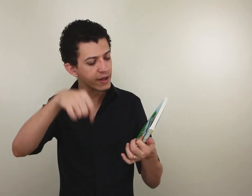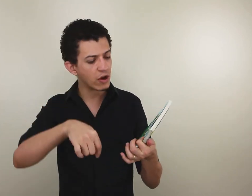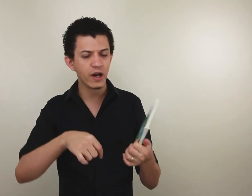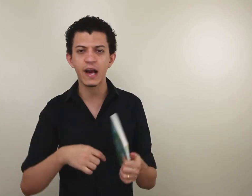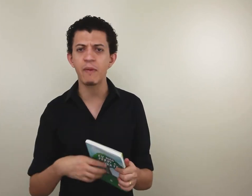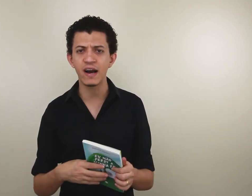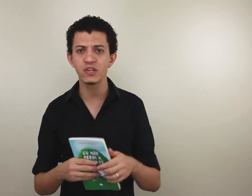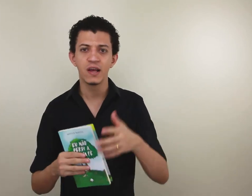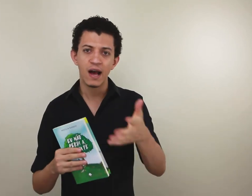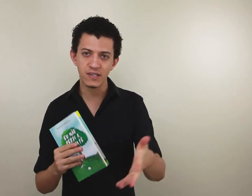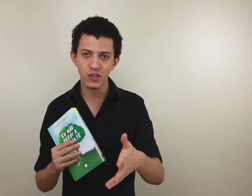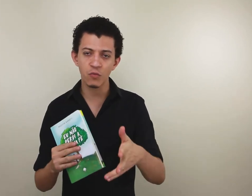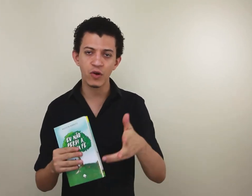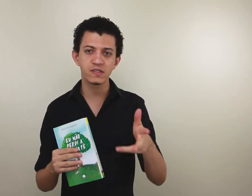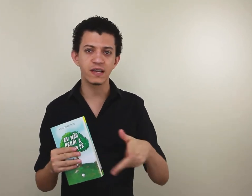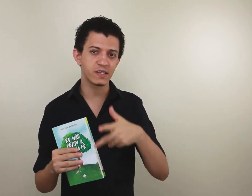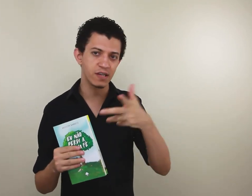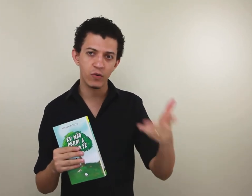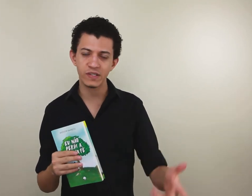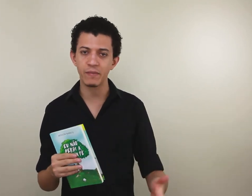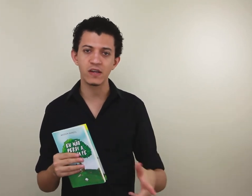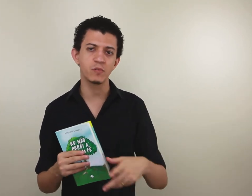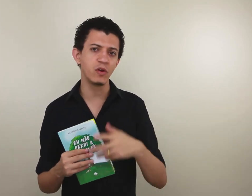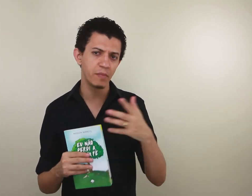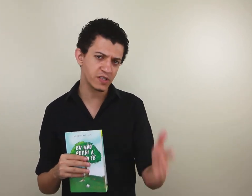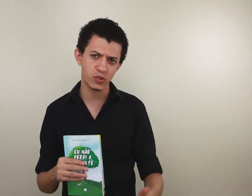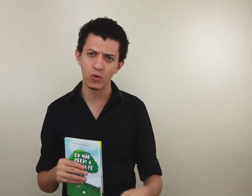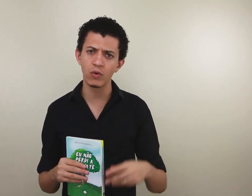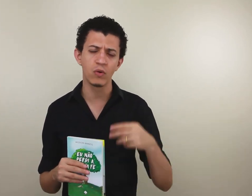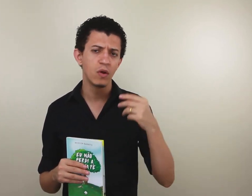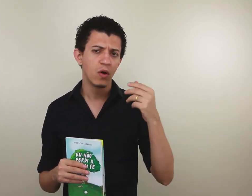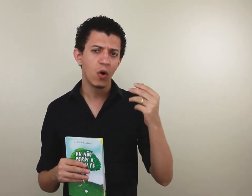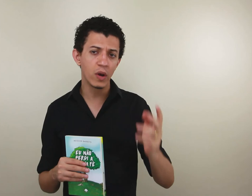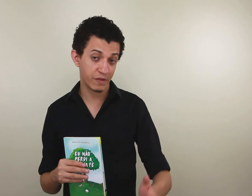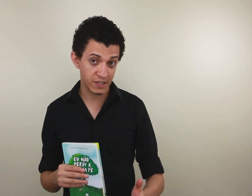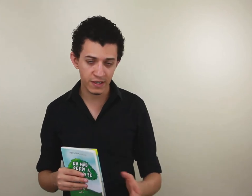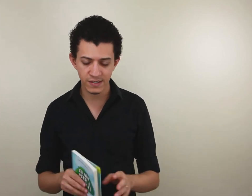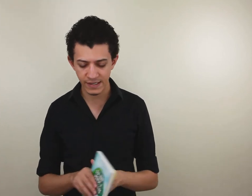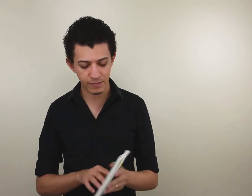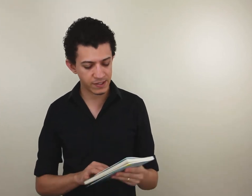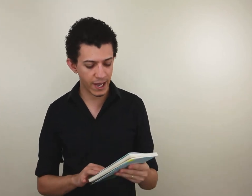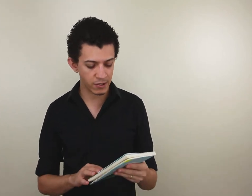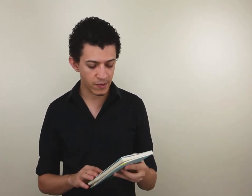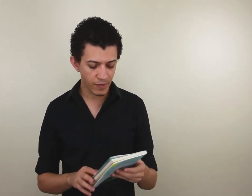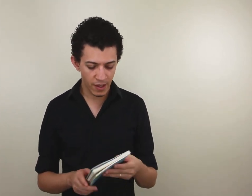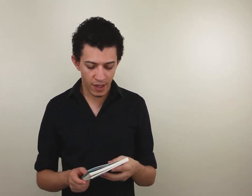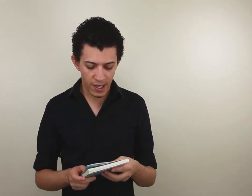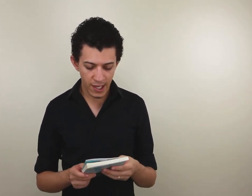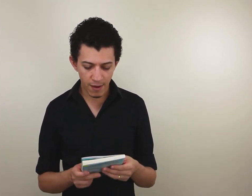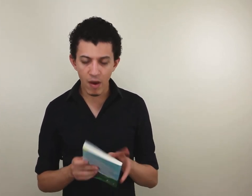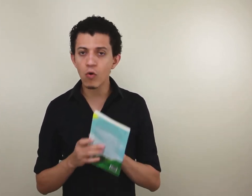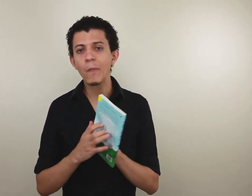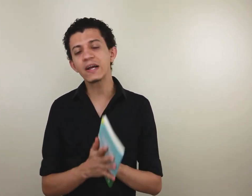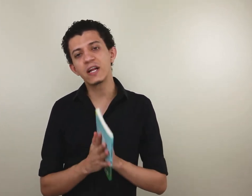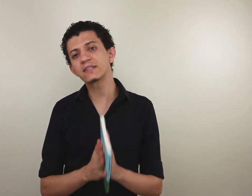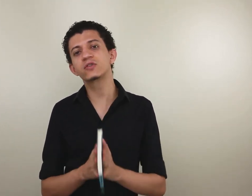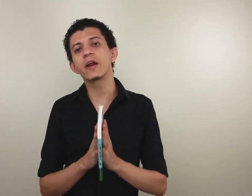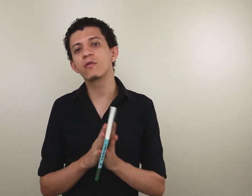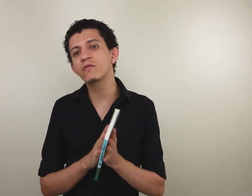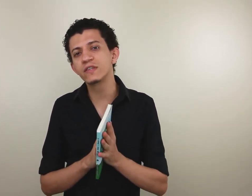link logo aqui abaixo, assim como o nosso site se você quiser conhecer mais sobre o Libras em Jogo ou o Livro Estrita de Sinais e Mistérios. E eu compartilhei essa história com você,